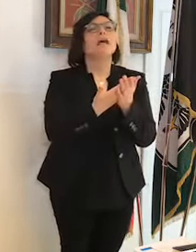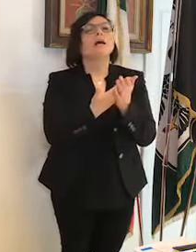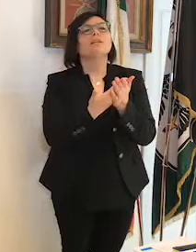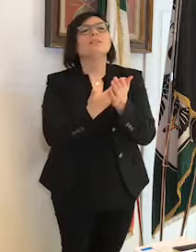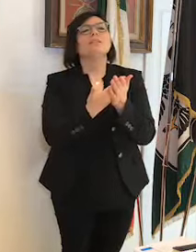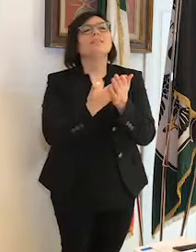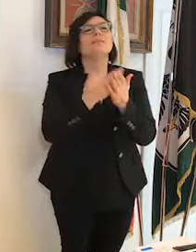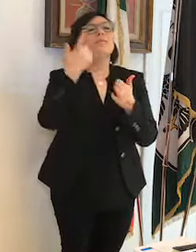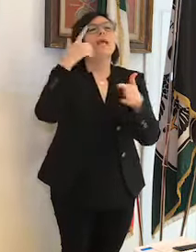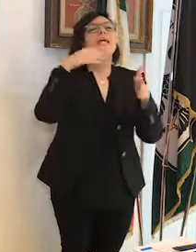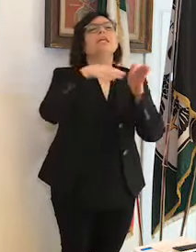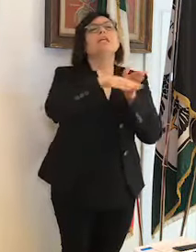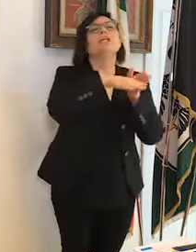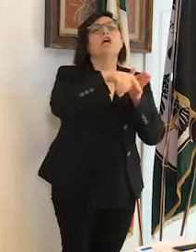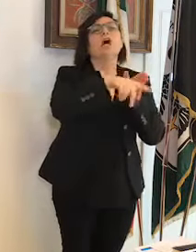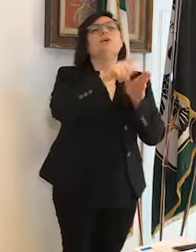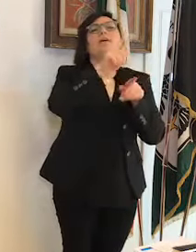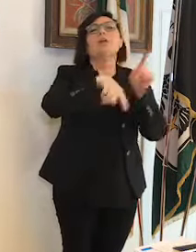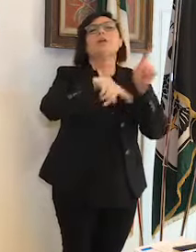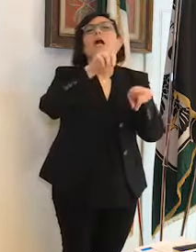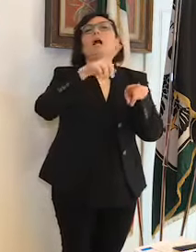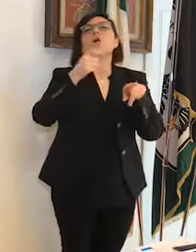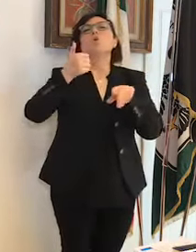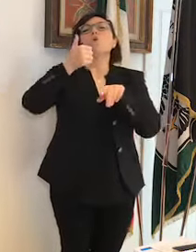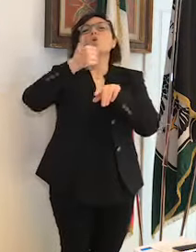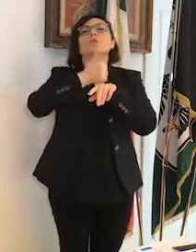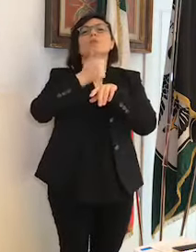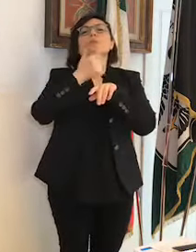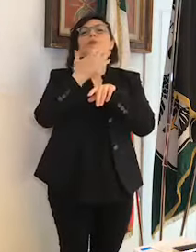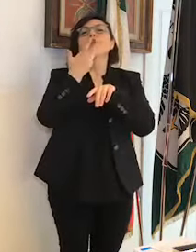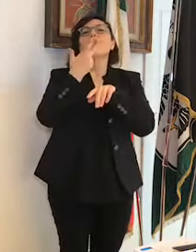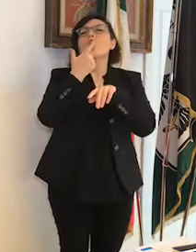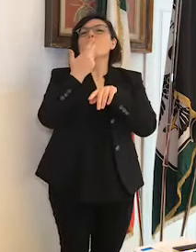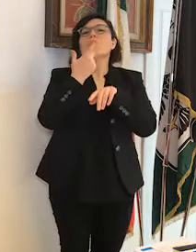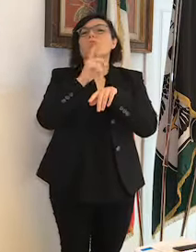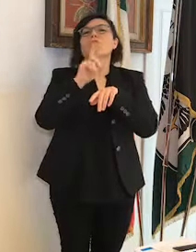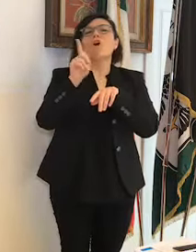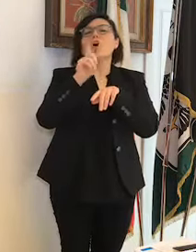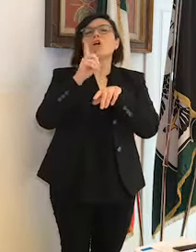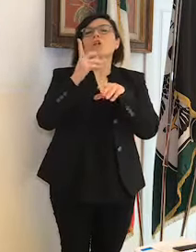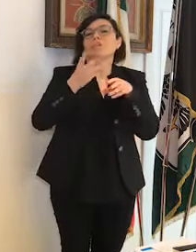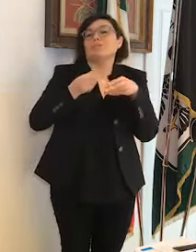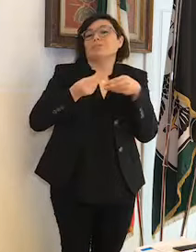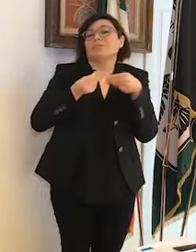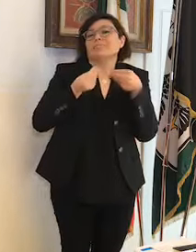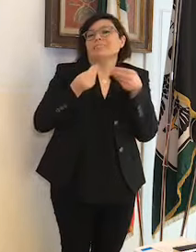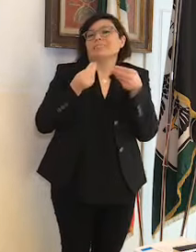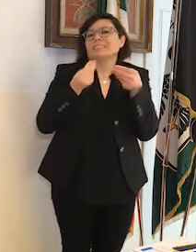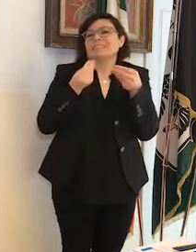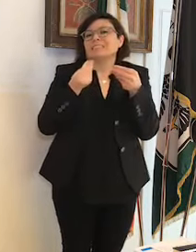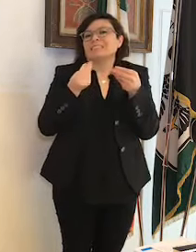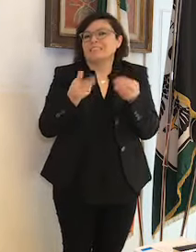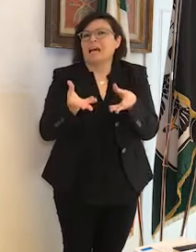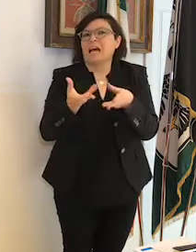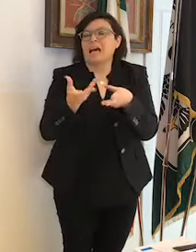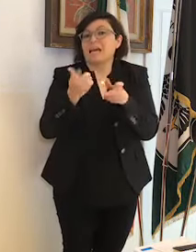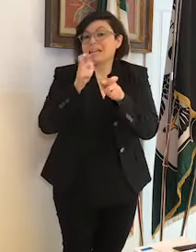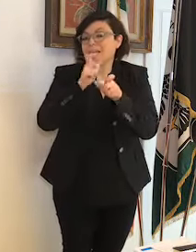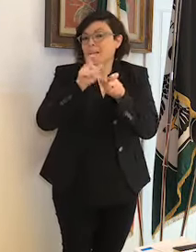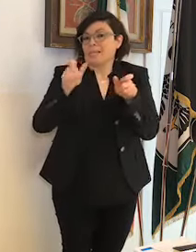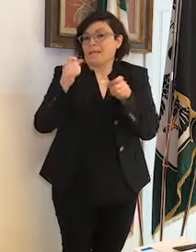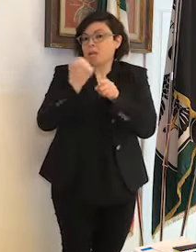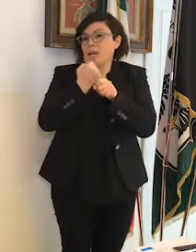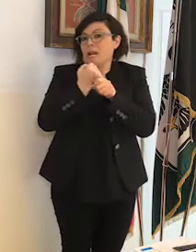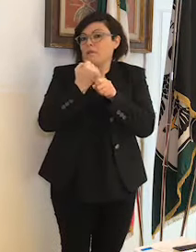dove alcuni primari stanno facendo resistenza a cedere sanitari, per